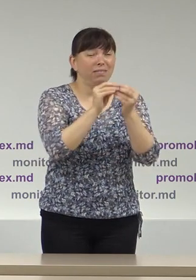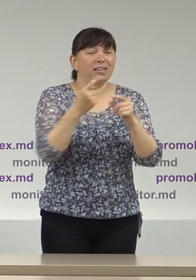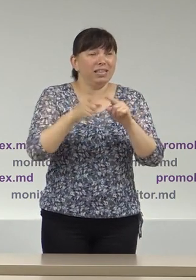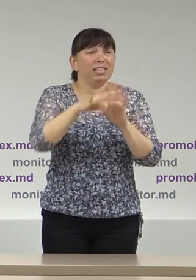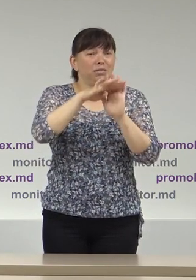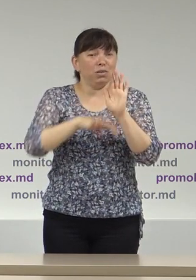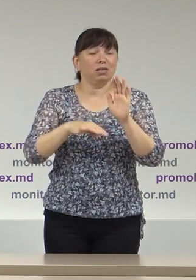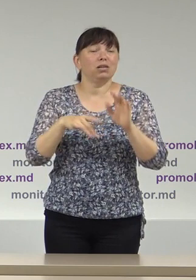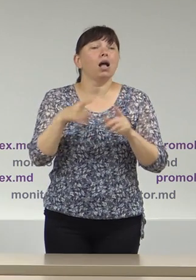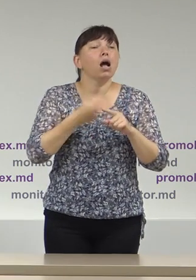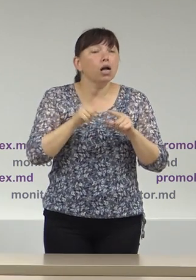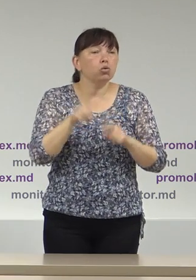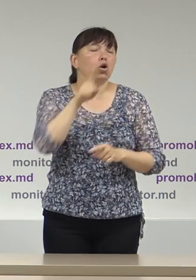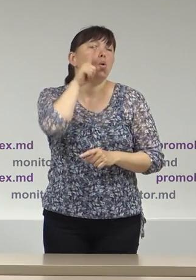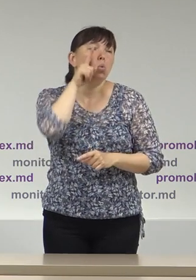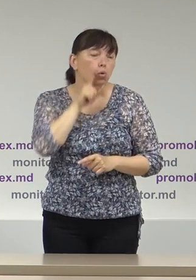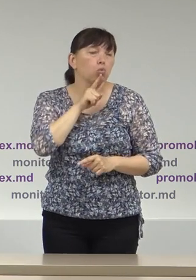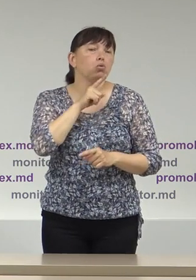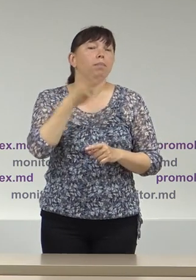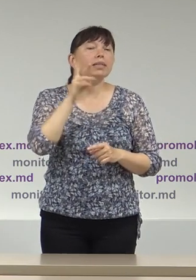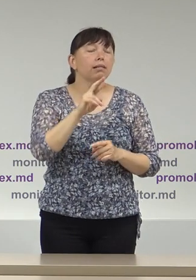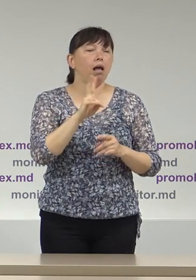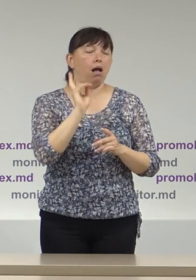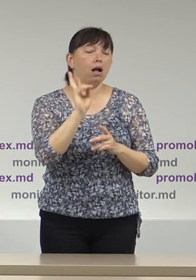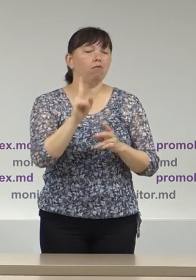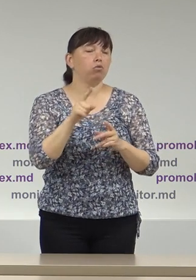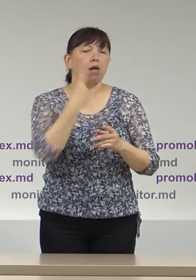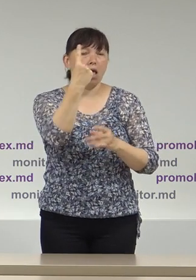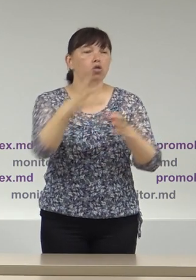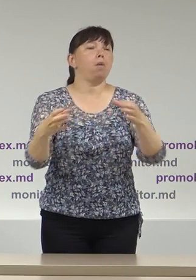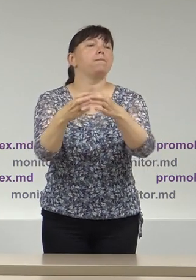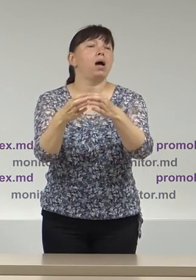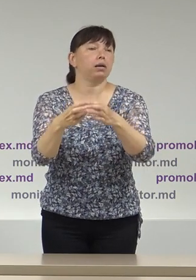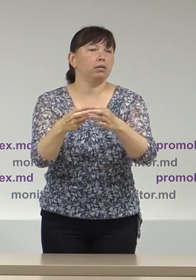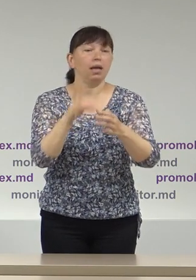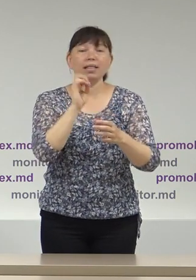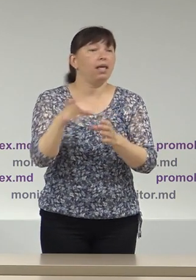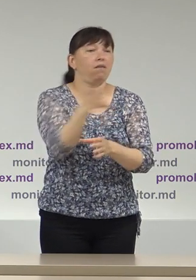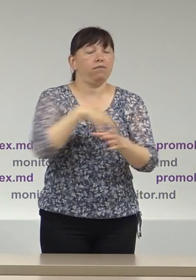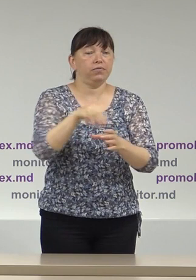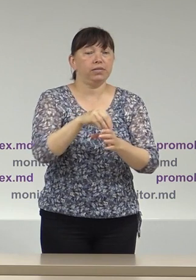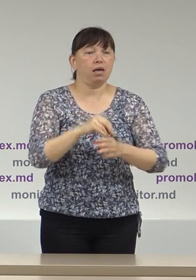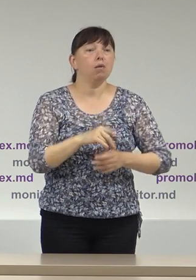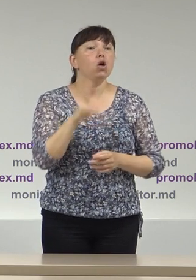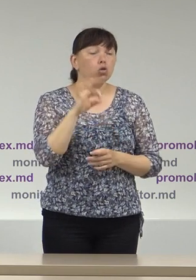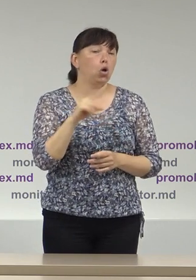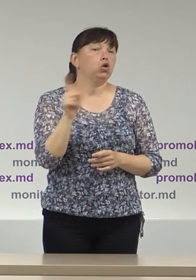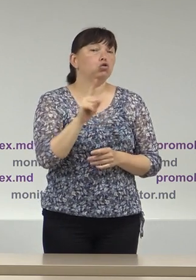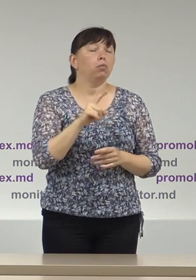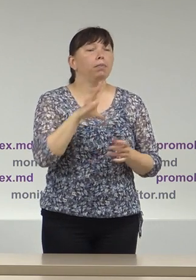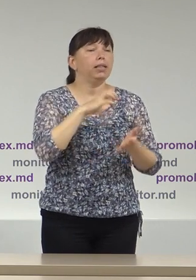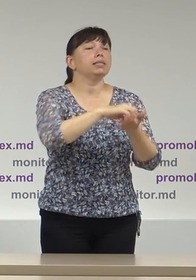care este comodă unor anumiți concurenți electorali doar că urmând ca aceștia să fie